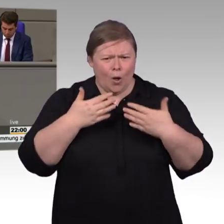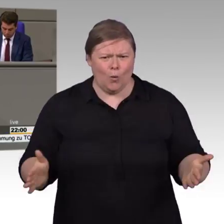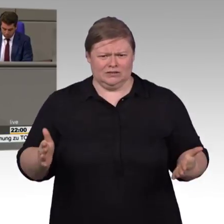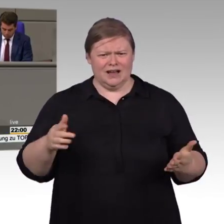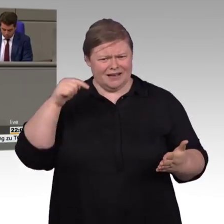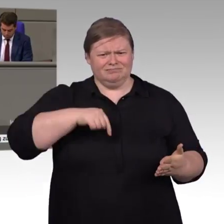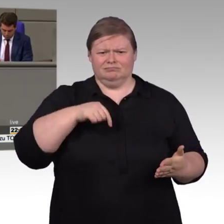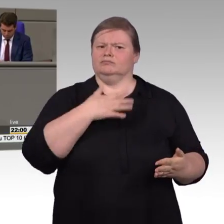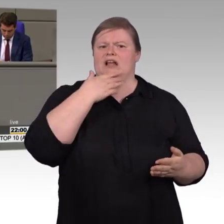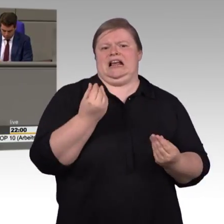inklusive Gesellschaft gehen.